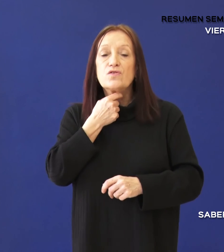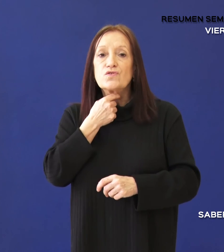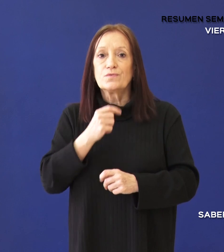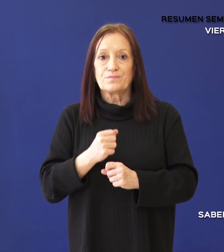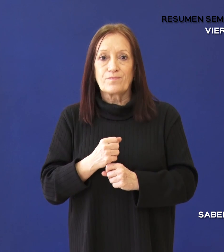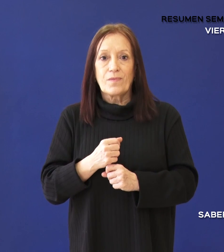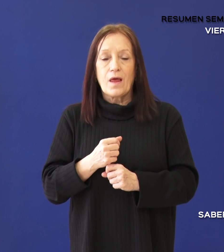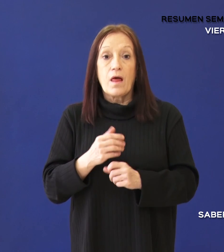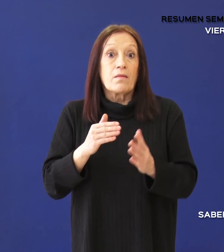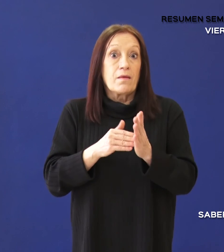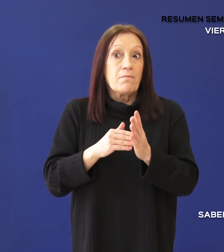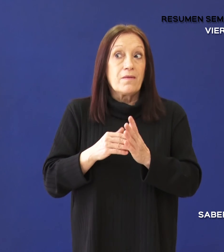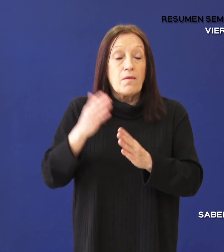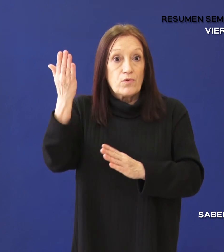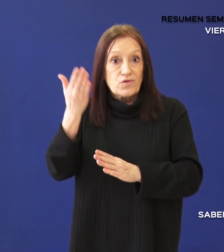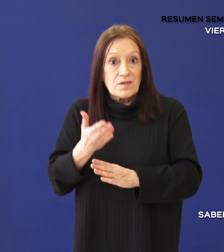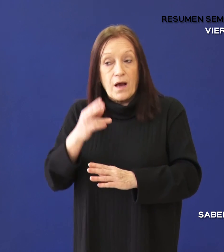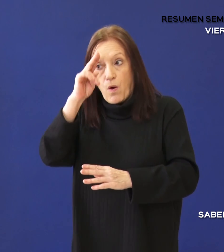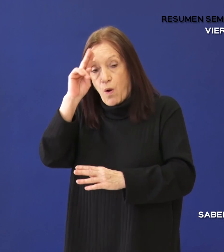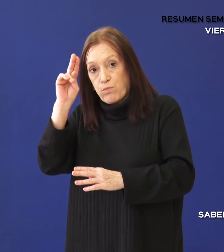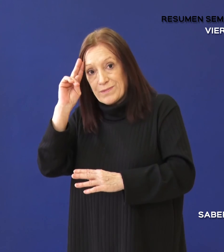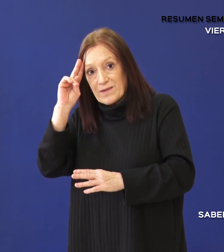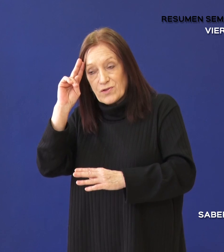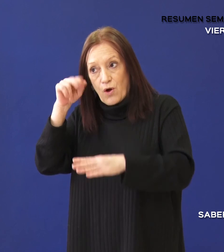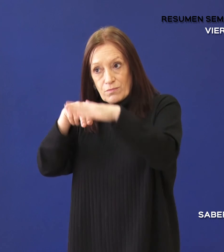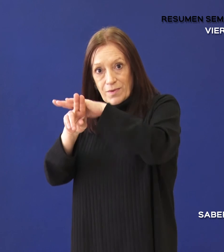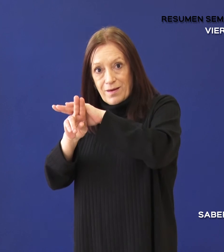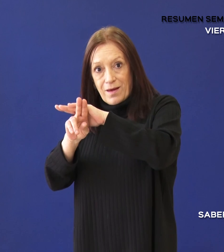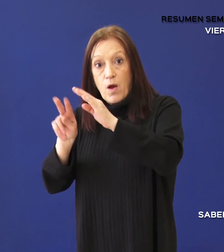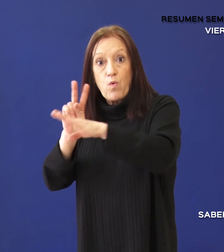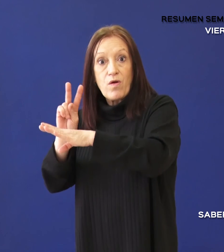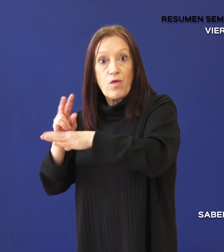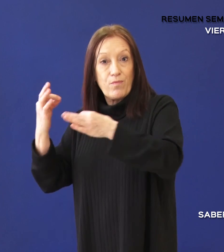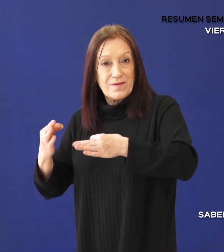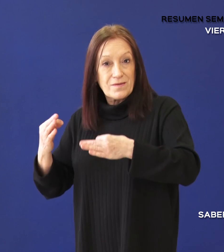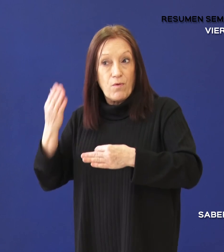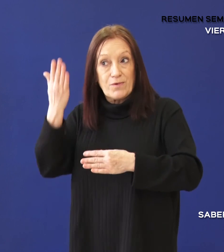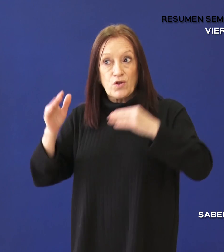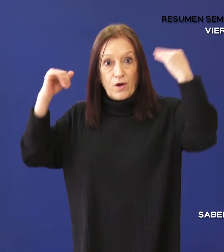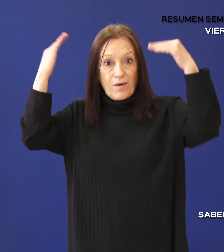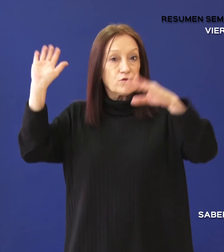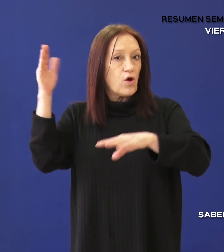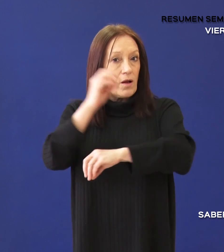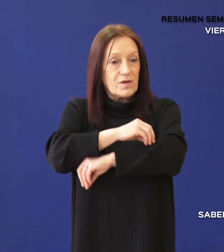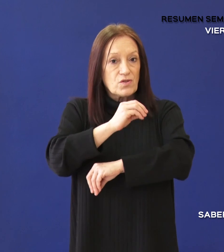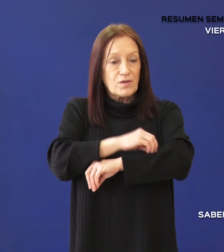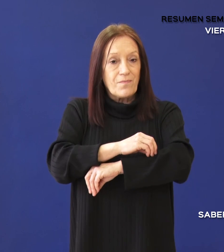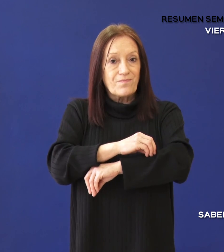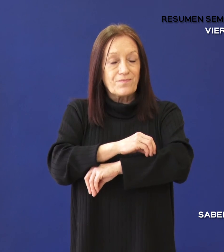En relación al porcentaje de la ocupación de camas en unidad de terapia intensiva adultos para toda la provincia es del 33%.